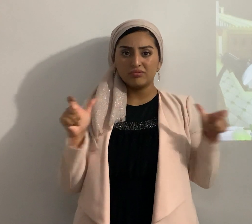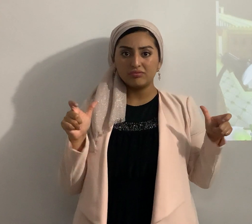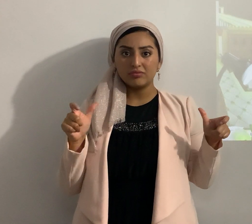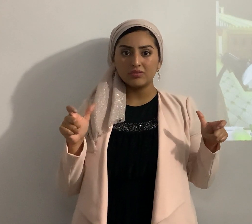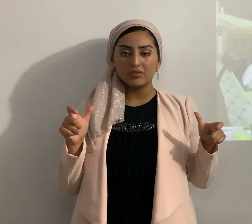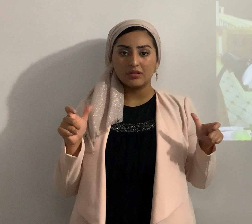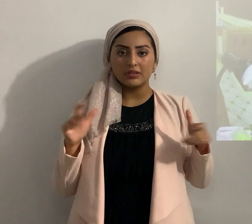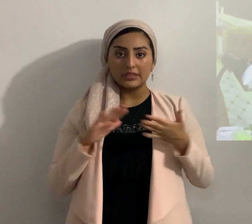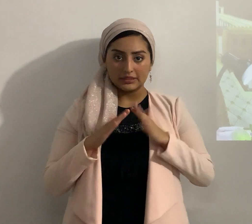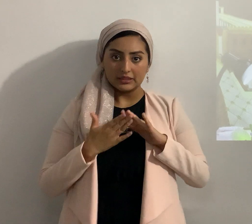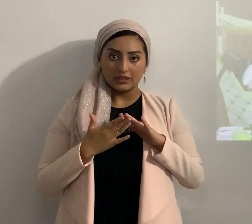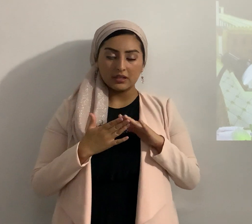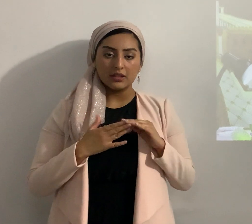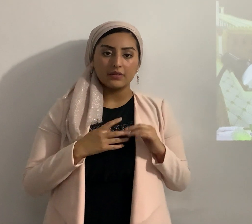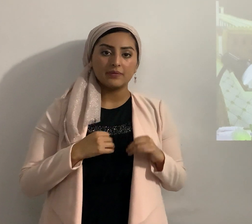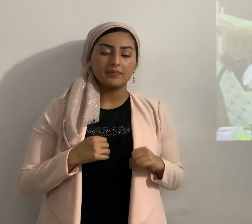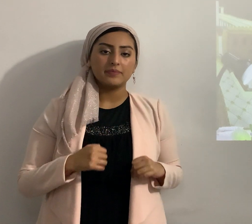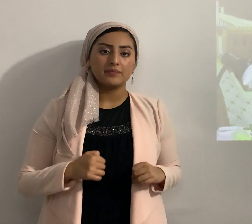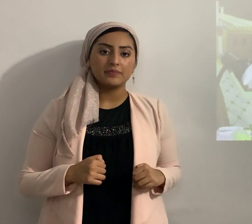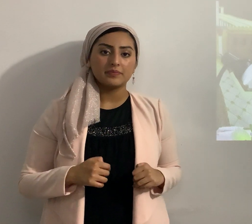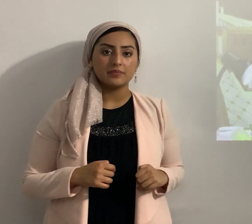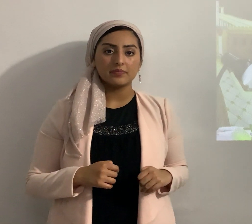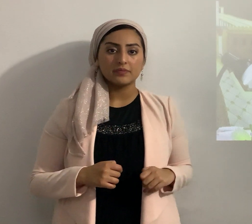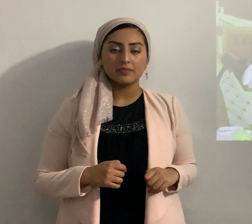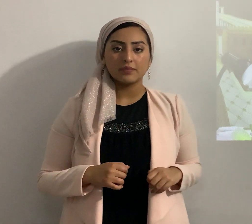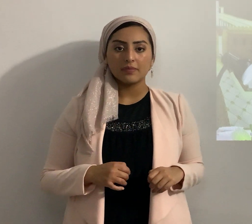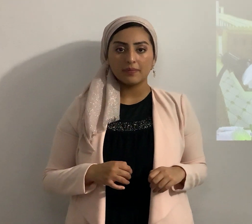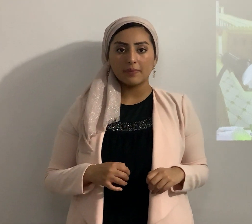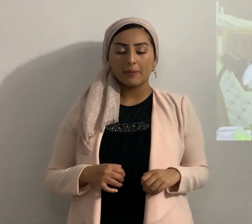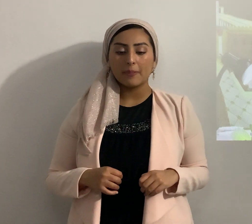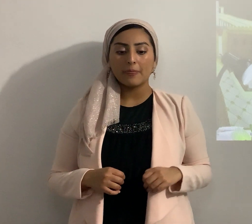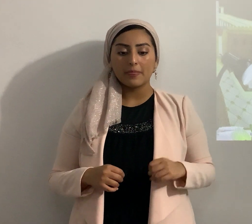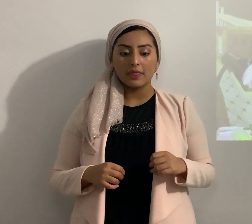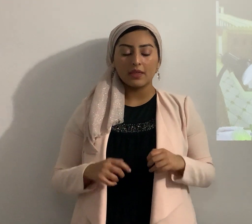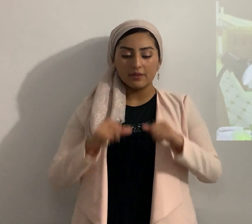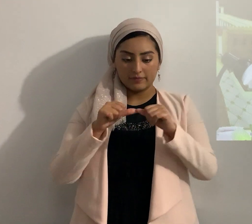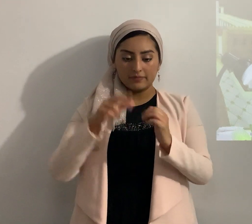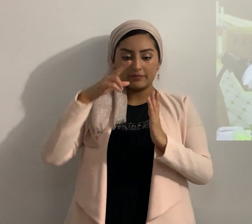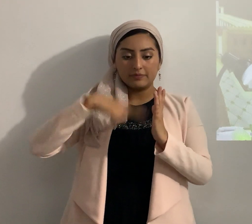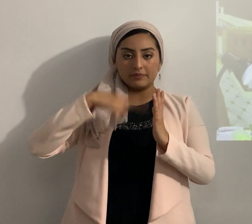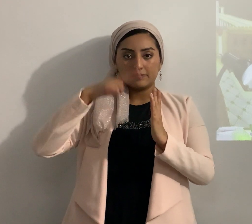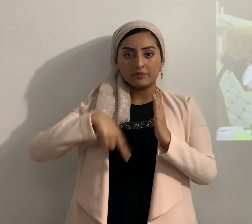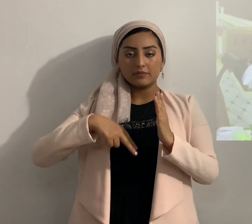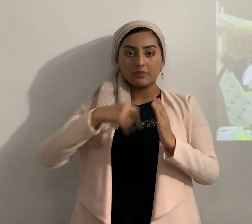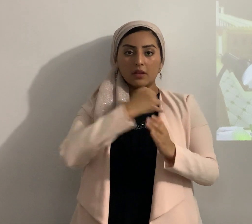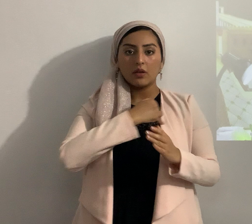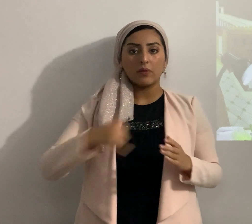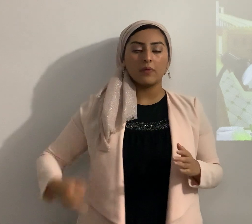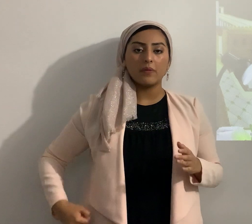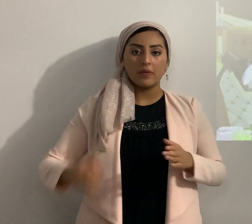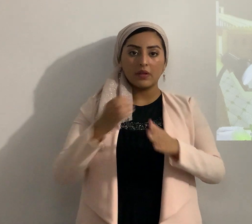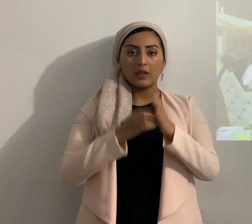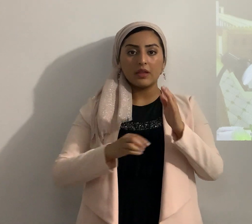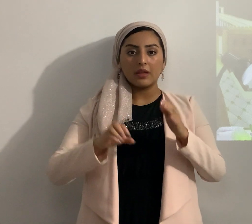entonces vamos a seguir leyendo en el en Josué capítulo 11